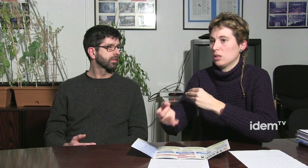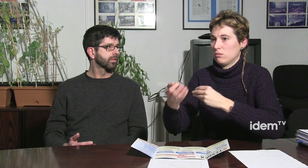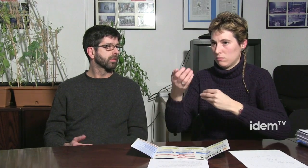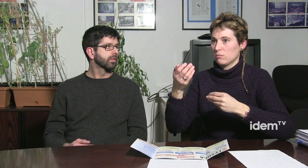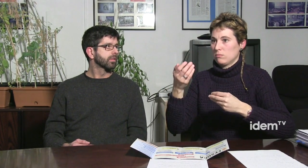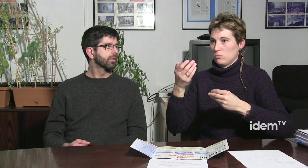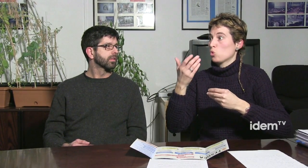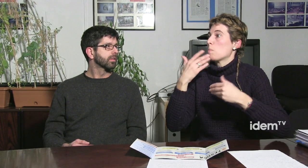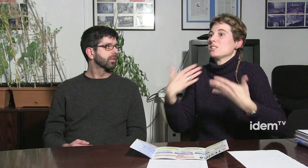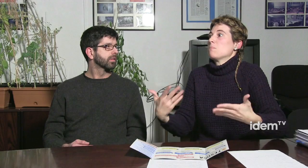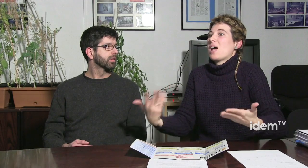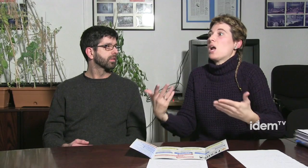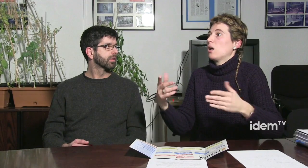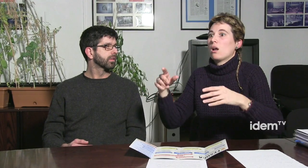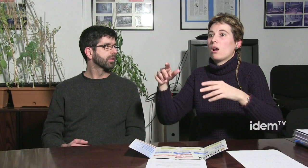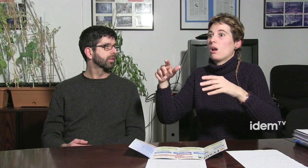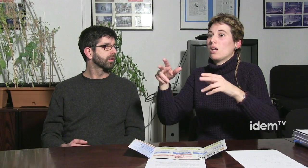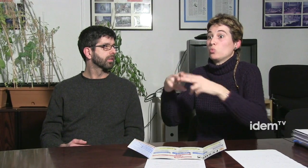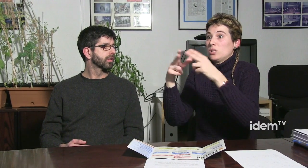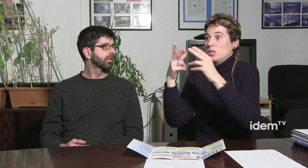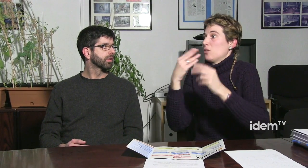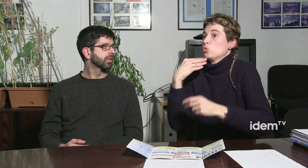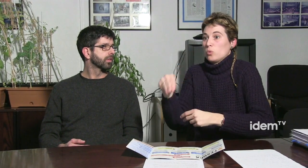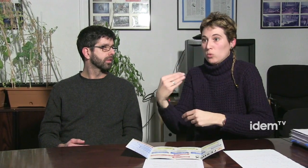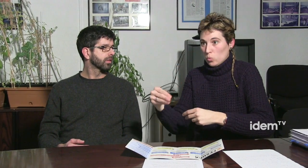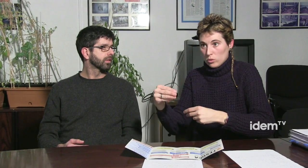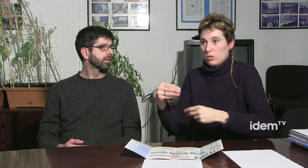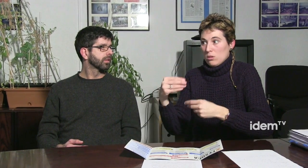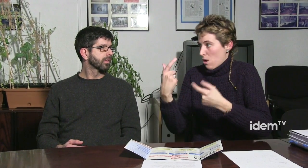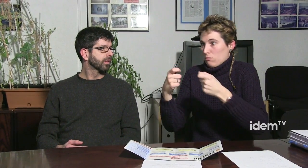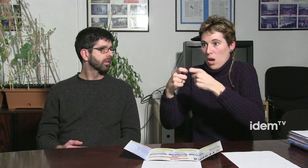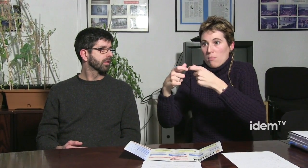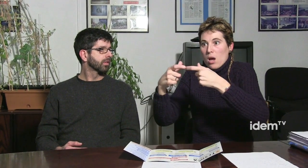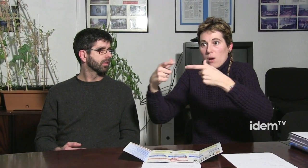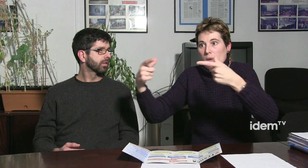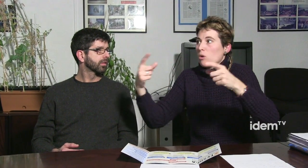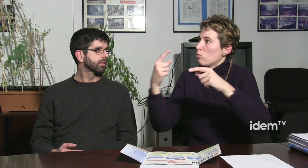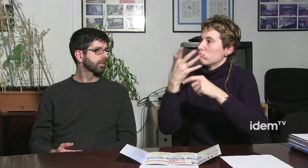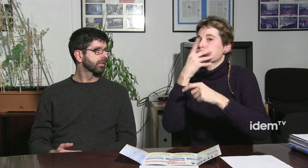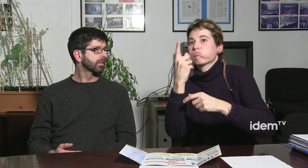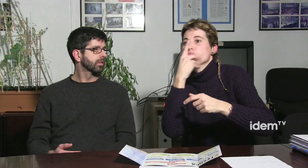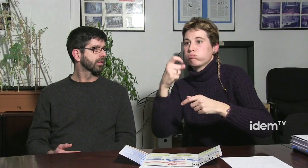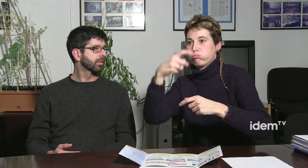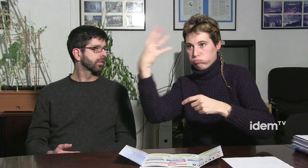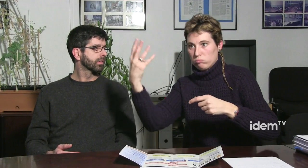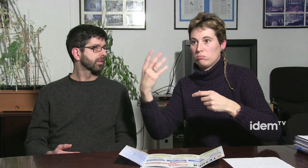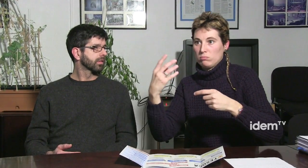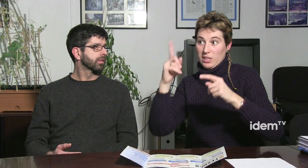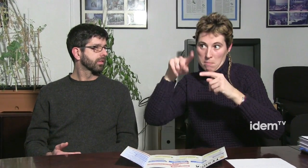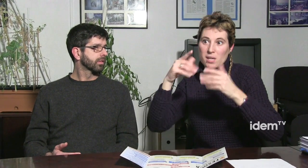aquest tema. Evidentment, en el passat això era molt més complicat. Ara, per exemple, en el departament de joventut,